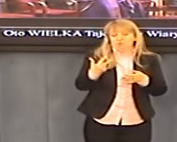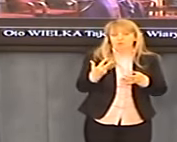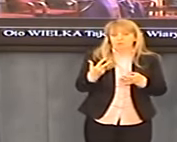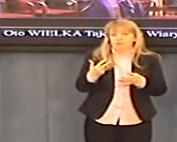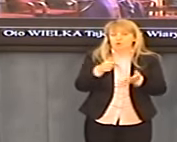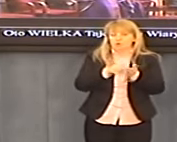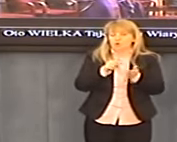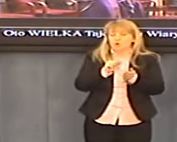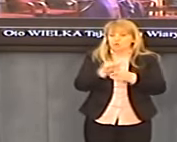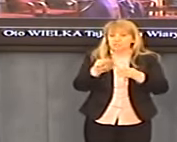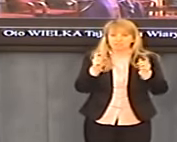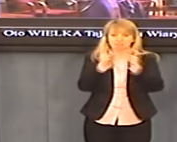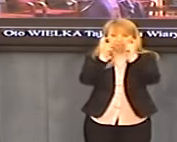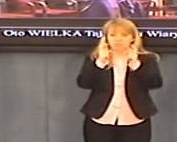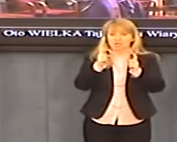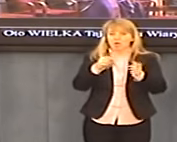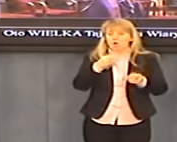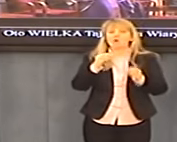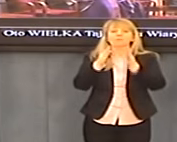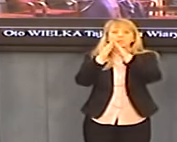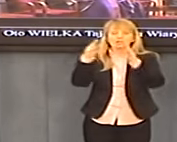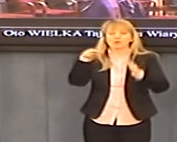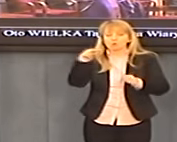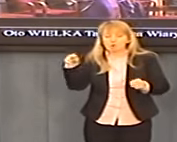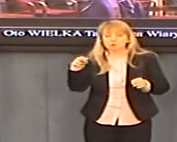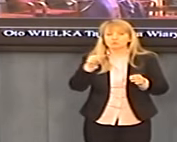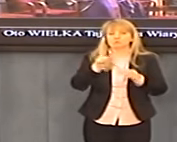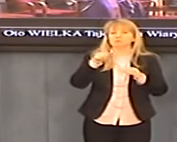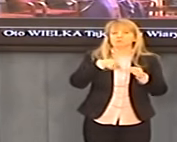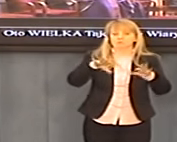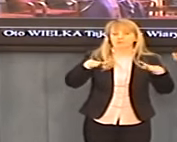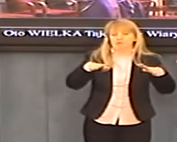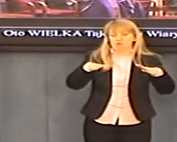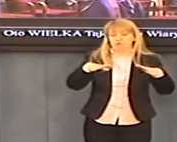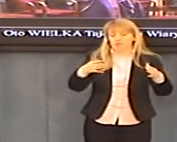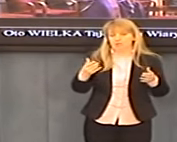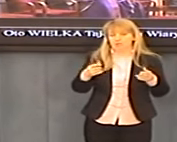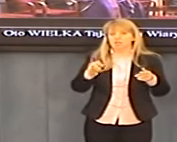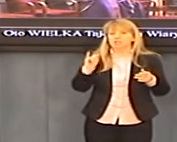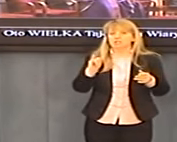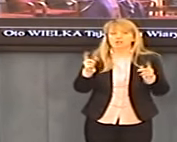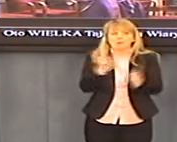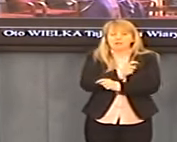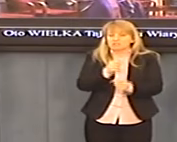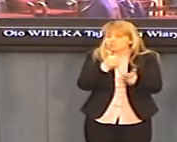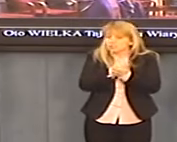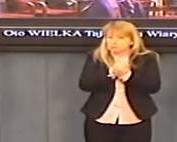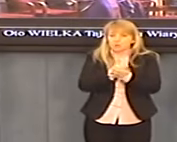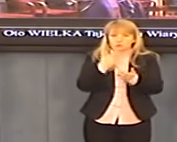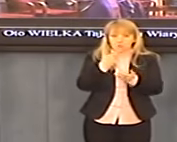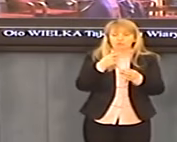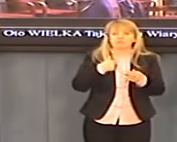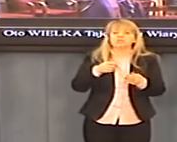Jest to sprzeczne z zasadą neutralności światopoglądowej państwa. Podobnie, czy nawet powiedzmy w samej Ameryce